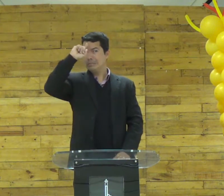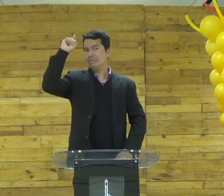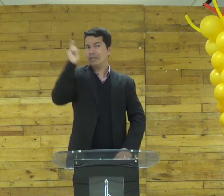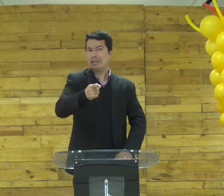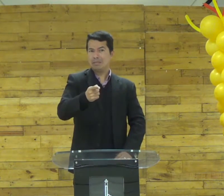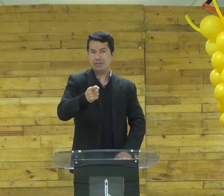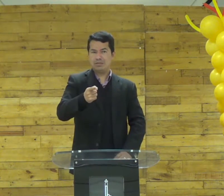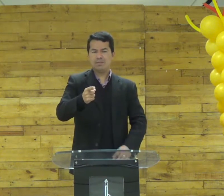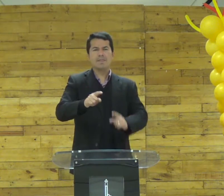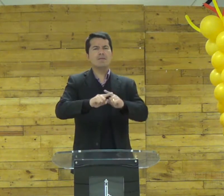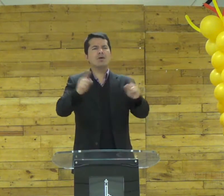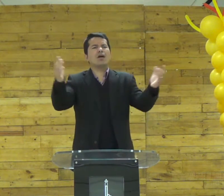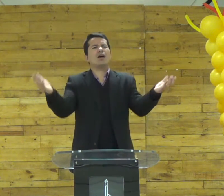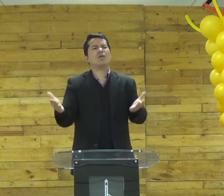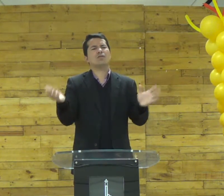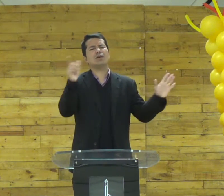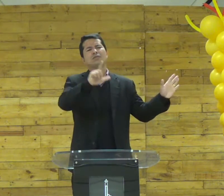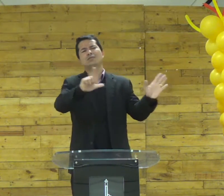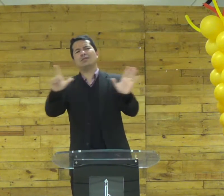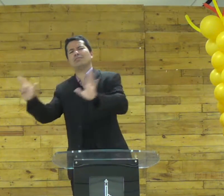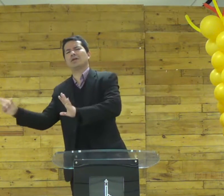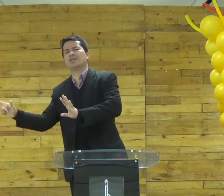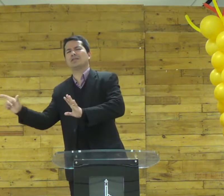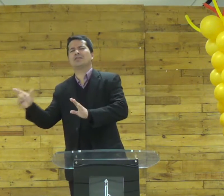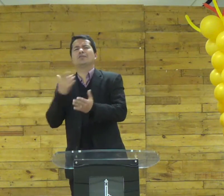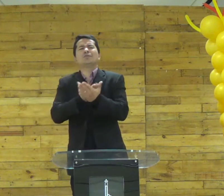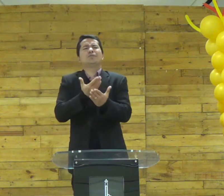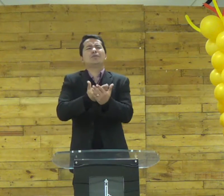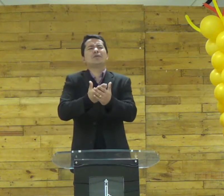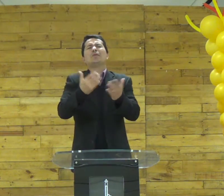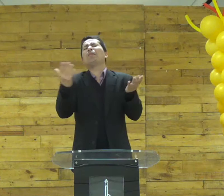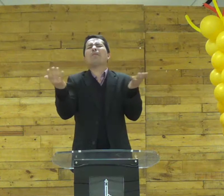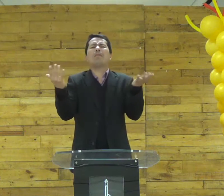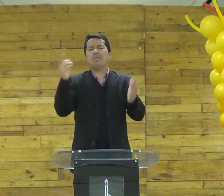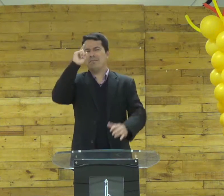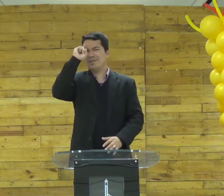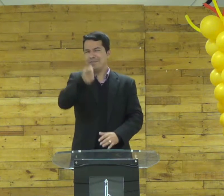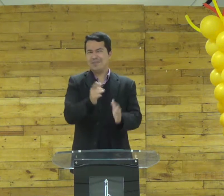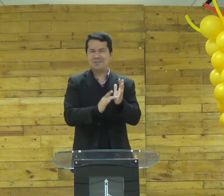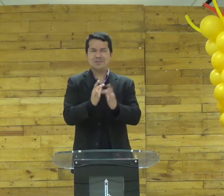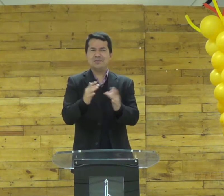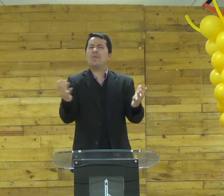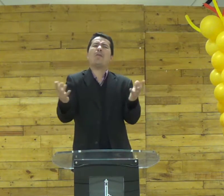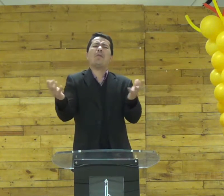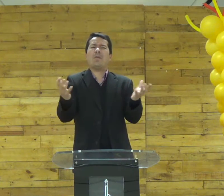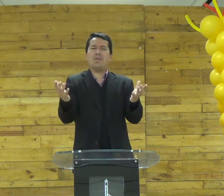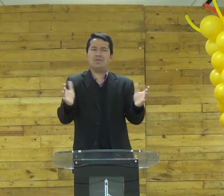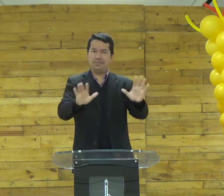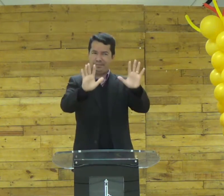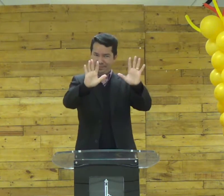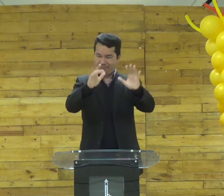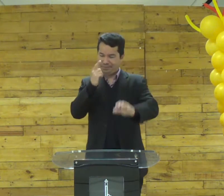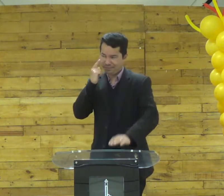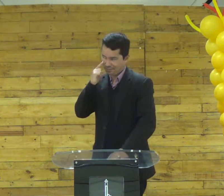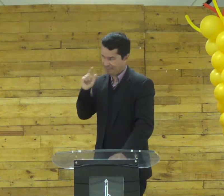ele é o nosso mestre e ele tem alguns mandamentos pra você mas o que que nós estudamos o que nós vamos estudar